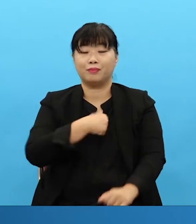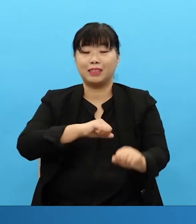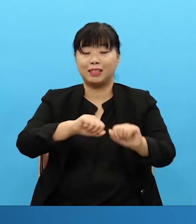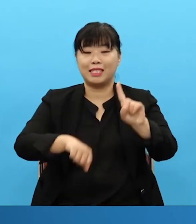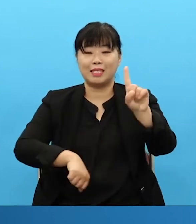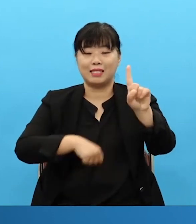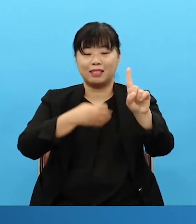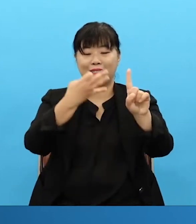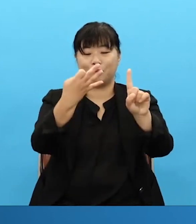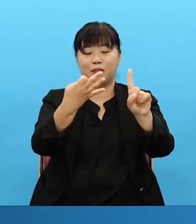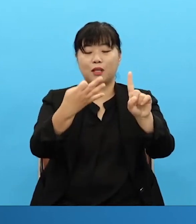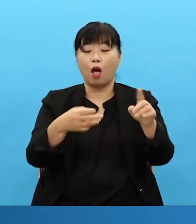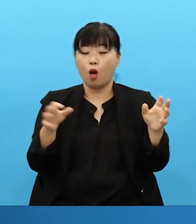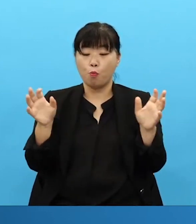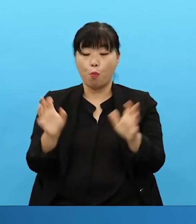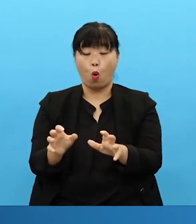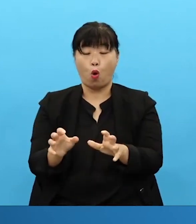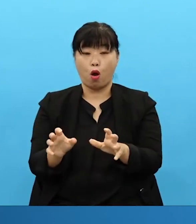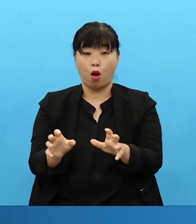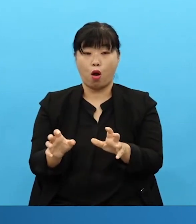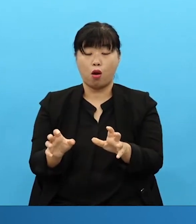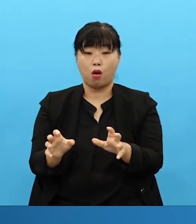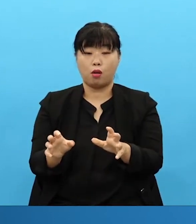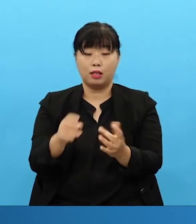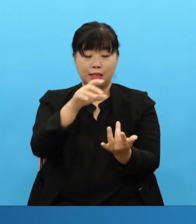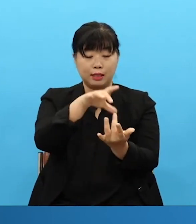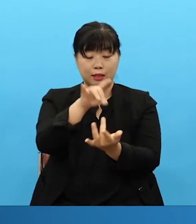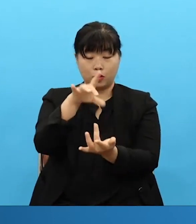they gather like this Acts 1.14 What's the characteristic here?